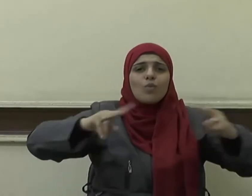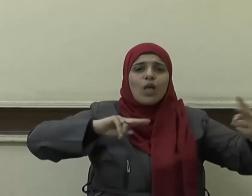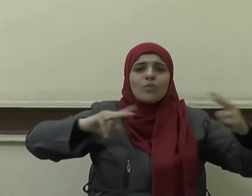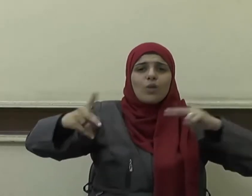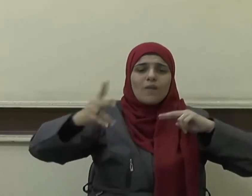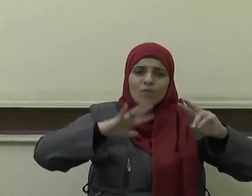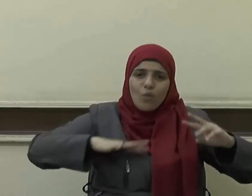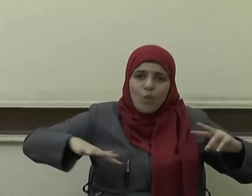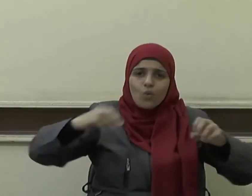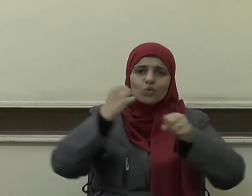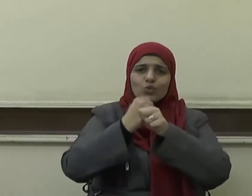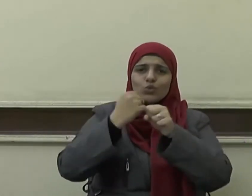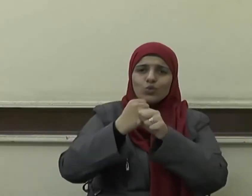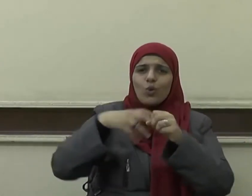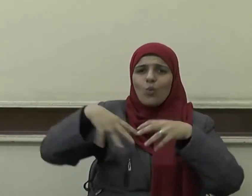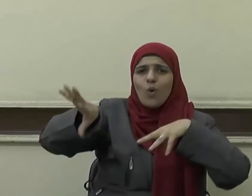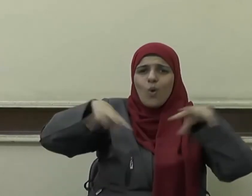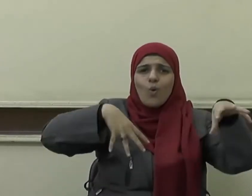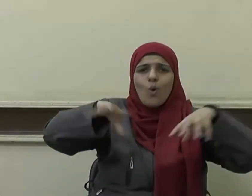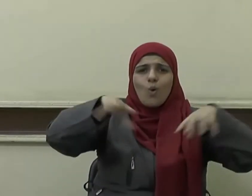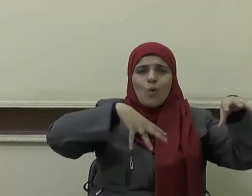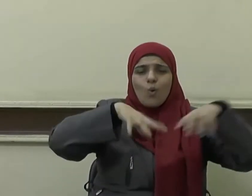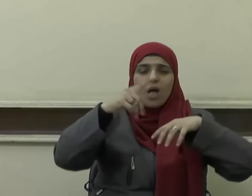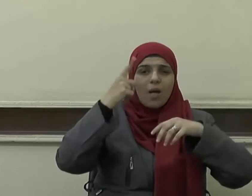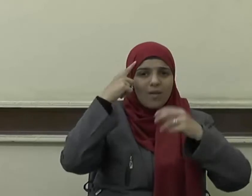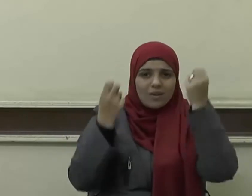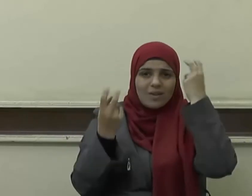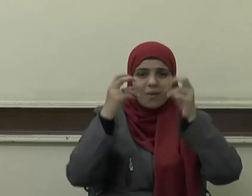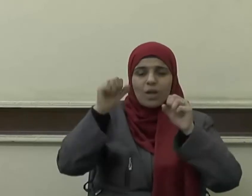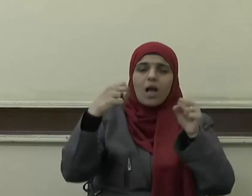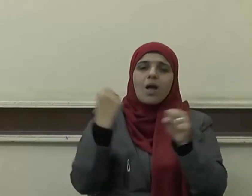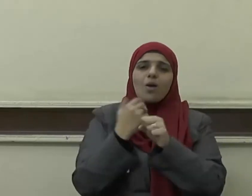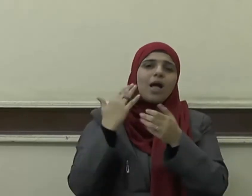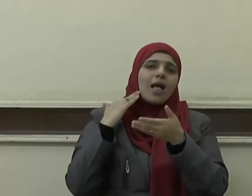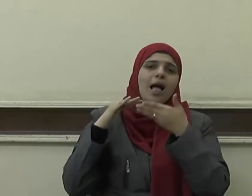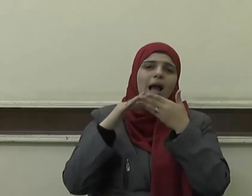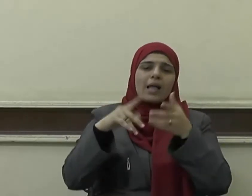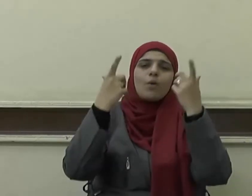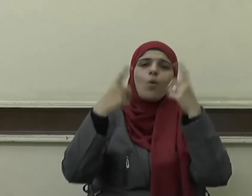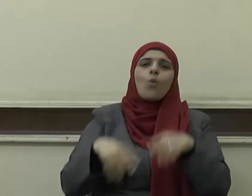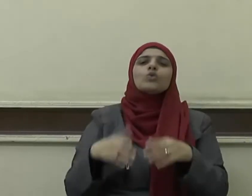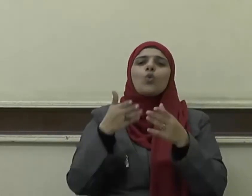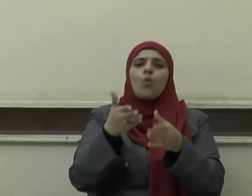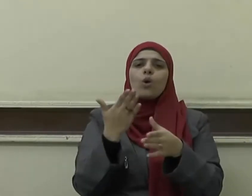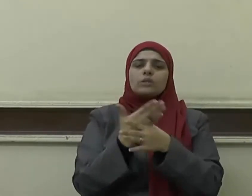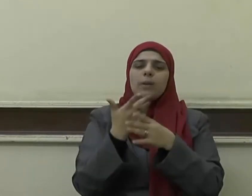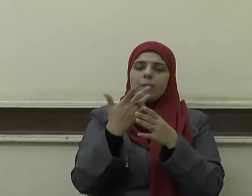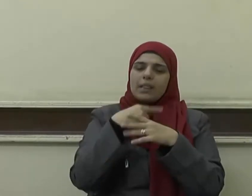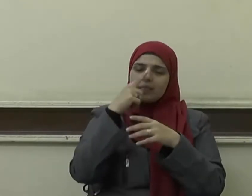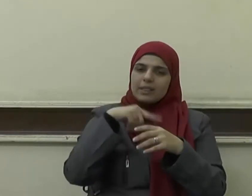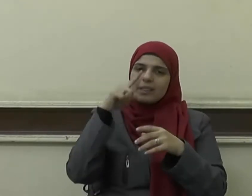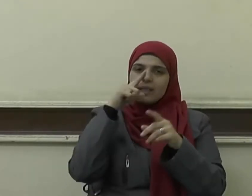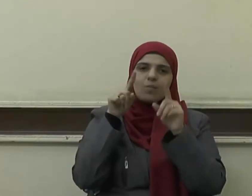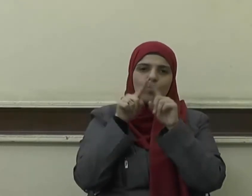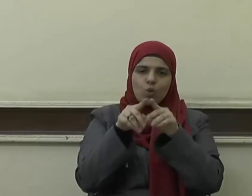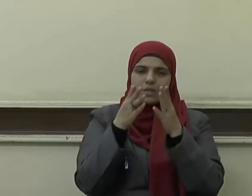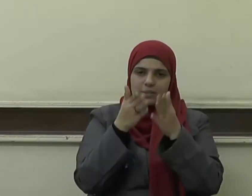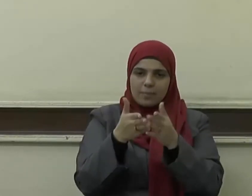فهذا من صميم ديننا حيث خاطبنا الله تعالى جميعا بصيغة الجمع التي لا تستثني